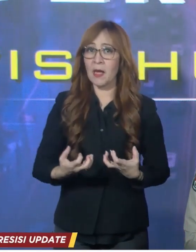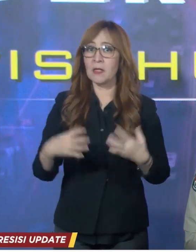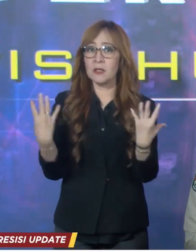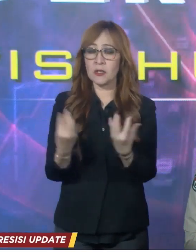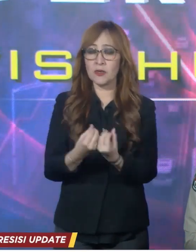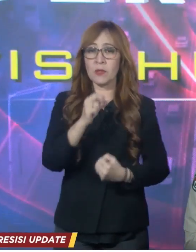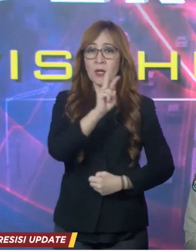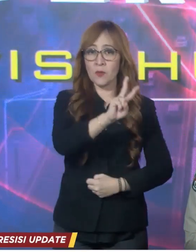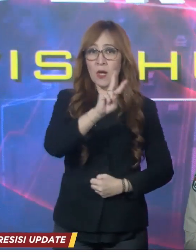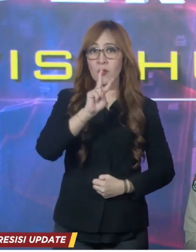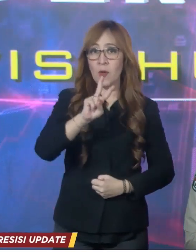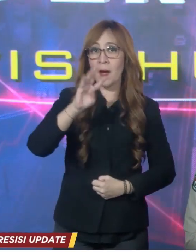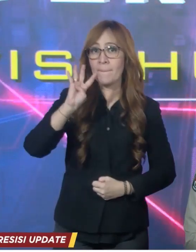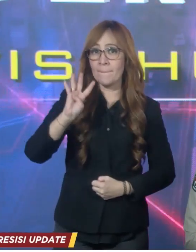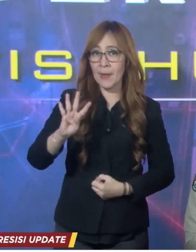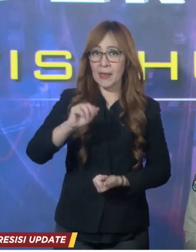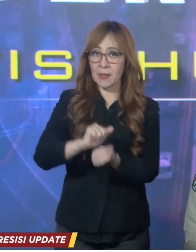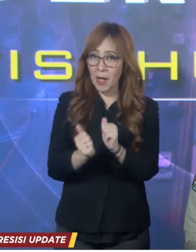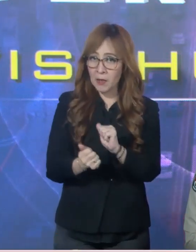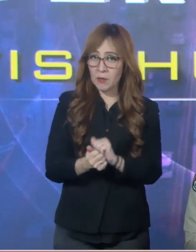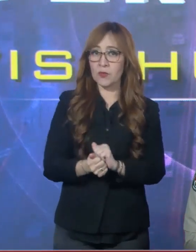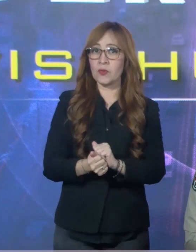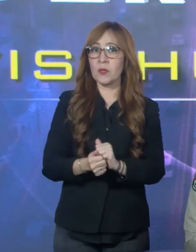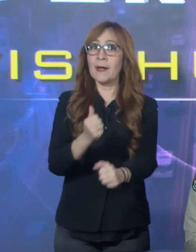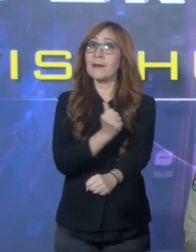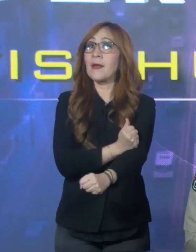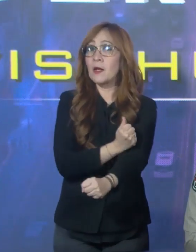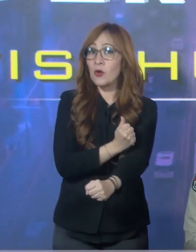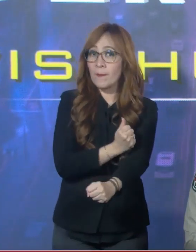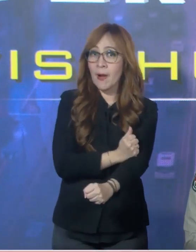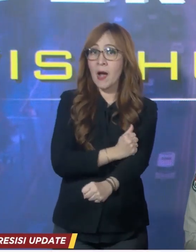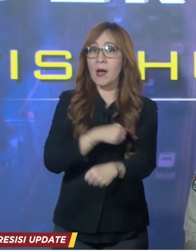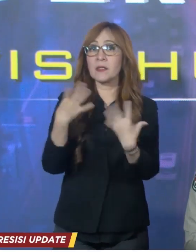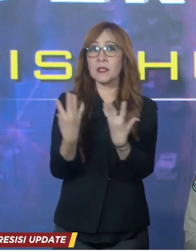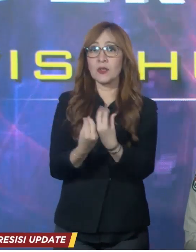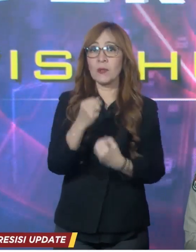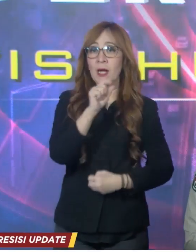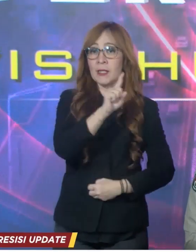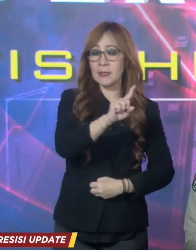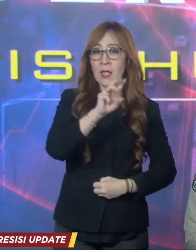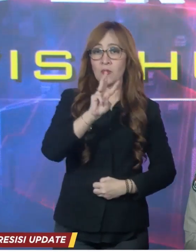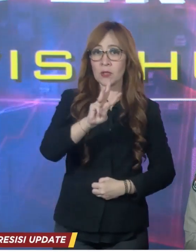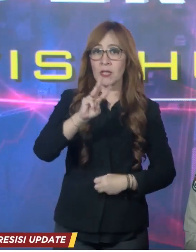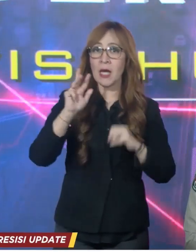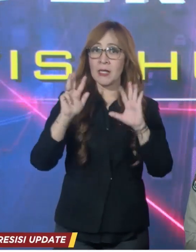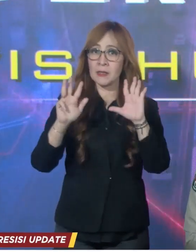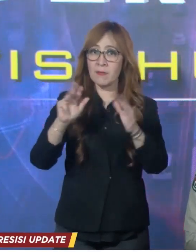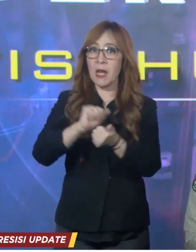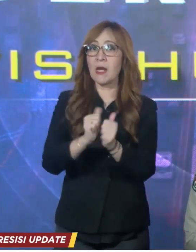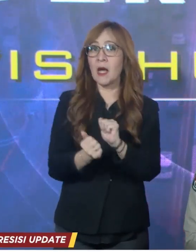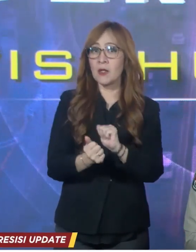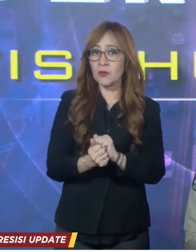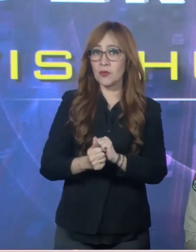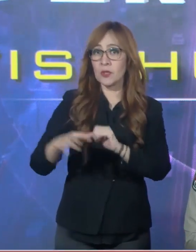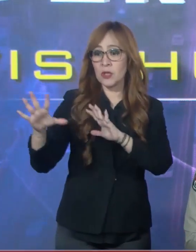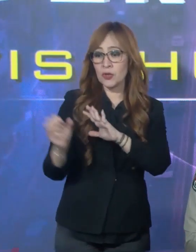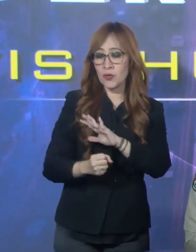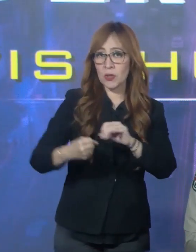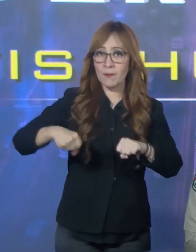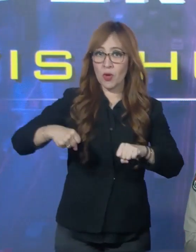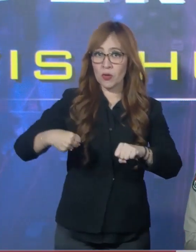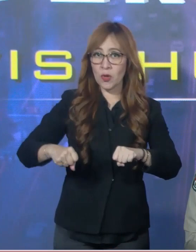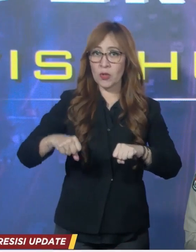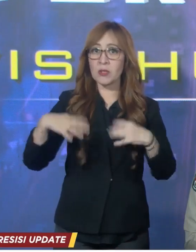pemberatan sebanyak 224 kasus, narkotika sebanyak 139 kasus,